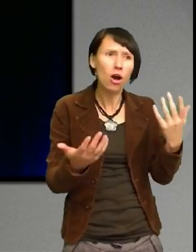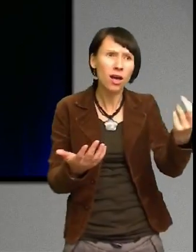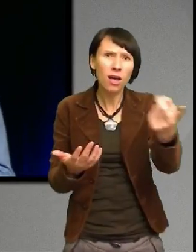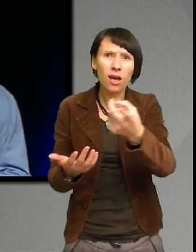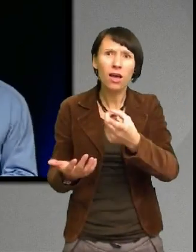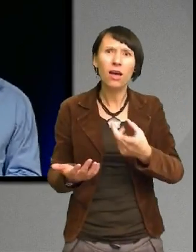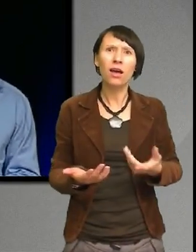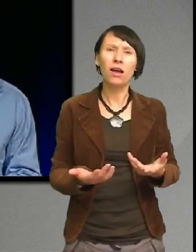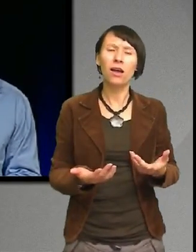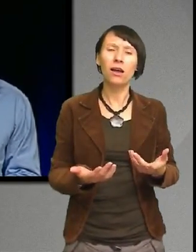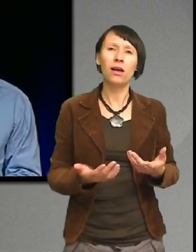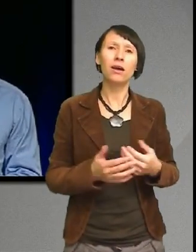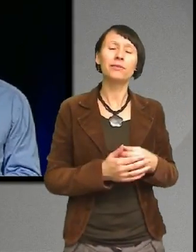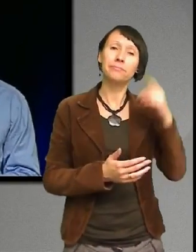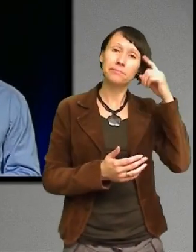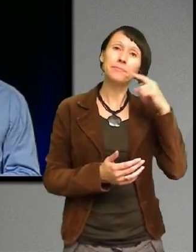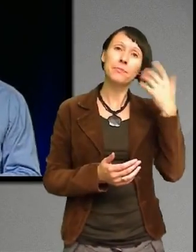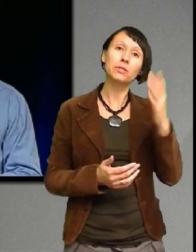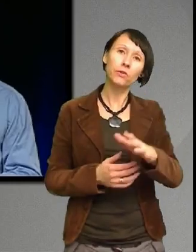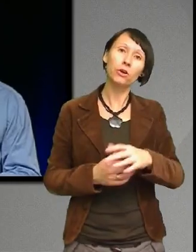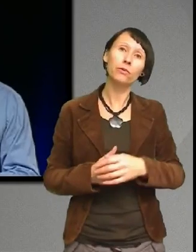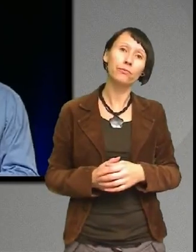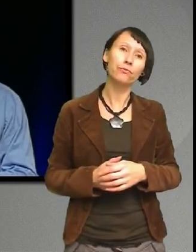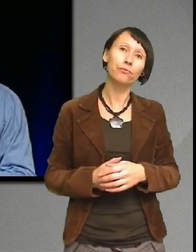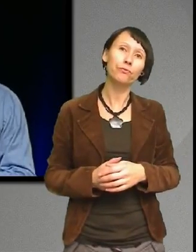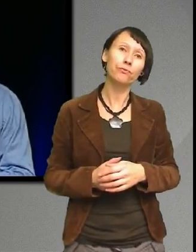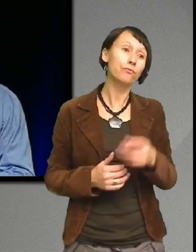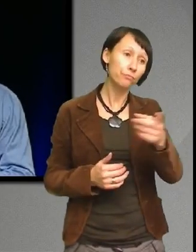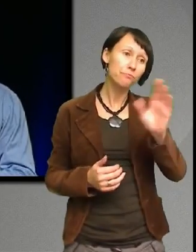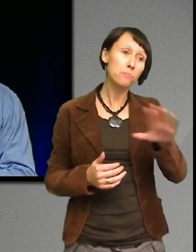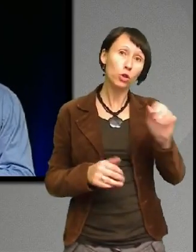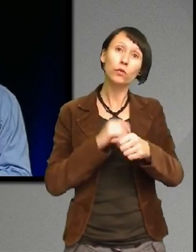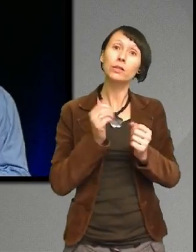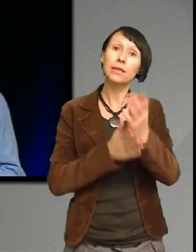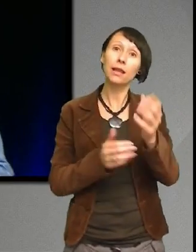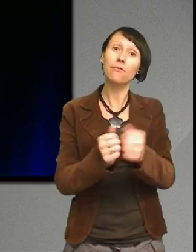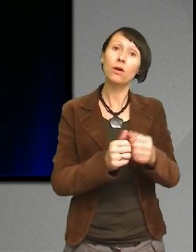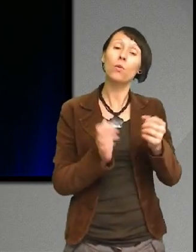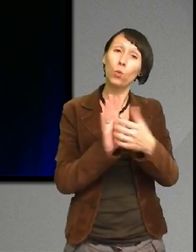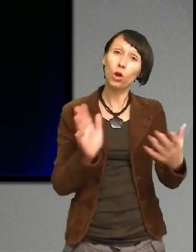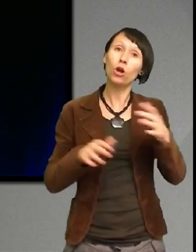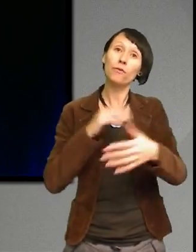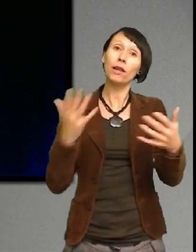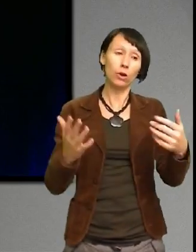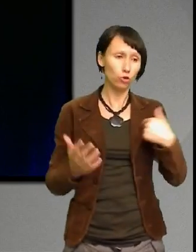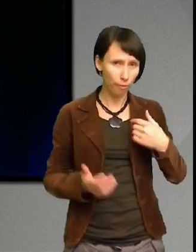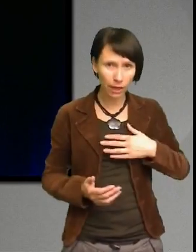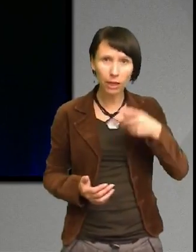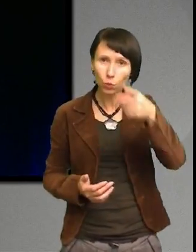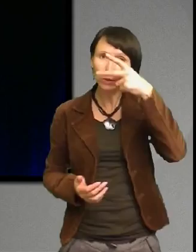Jo, det här gör de för att överleva. Jag vill att du ska se detta. Jag vill